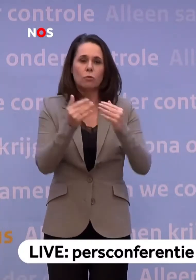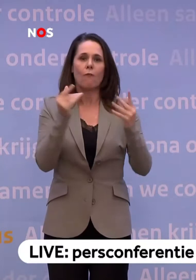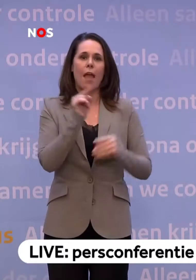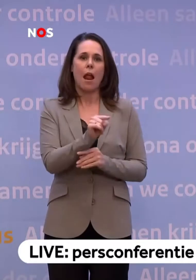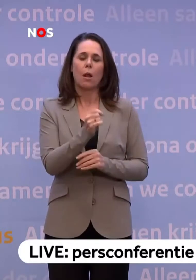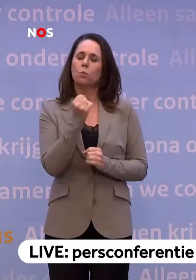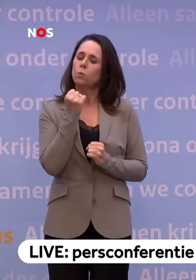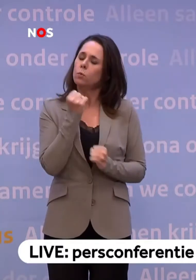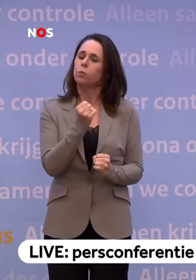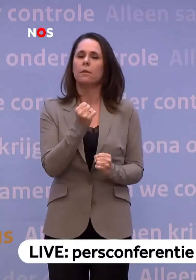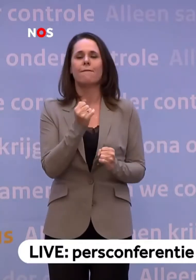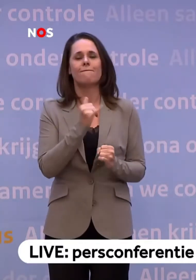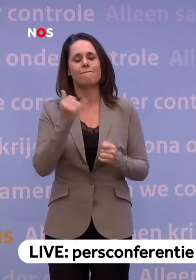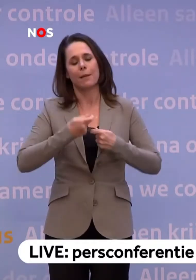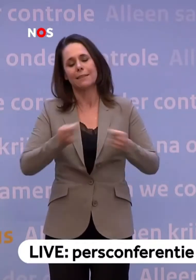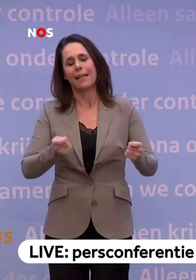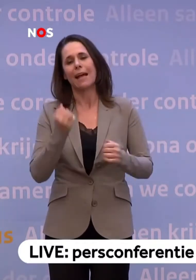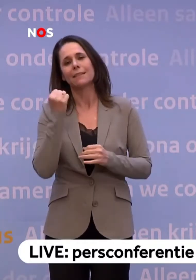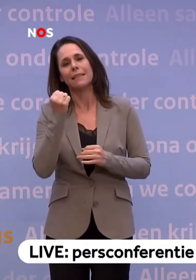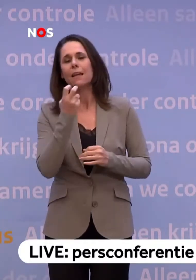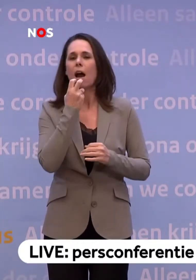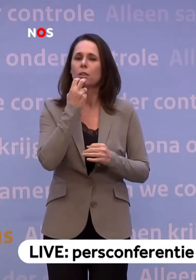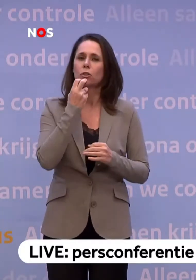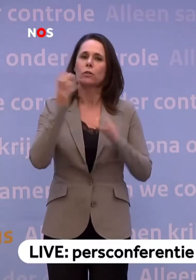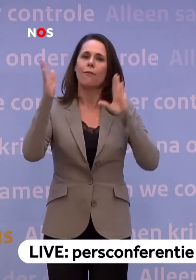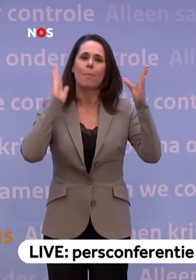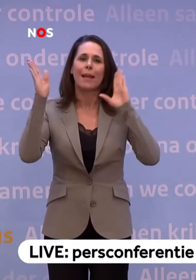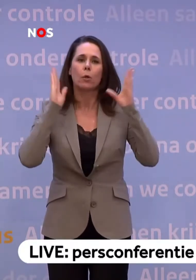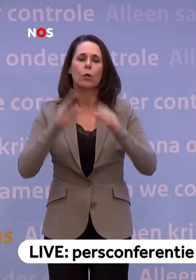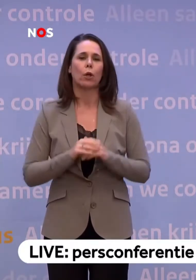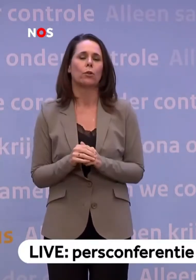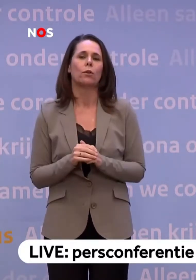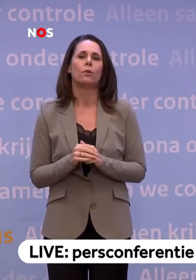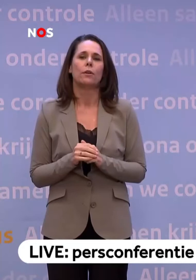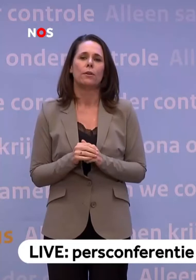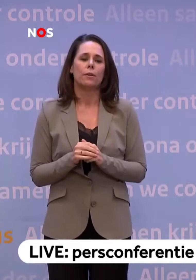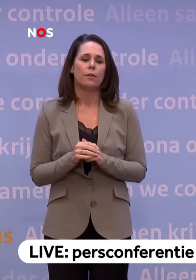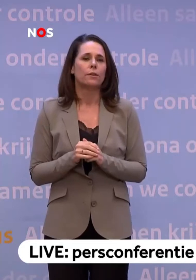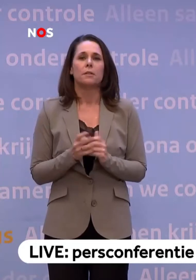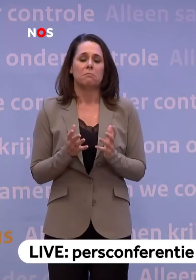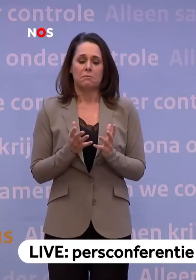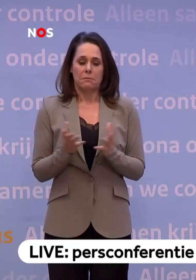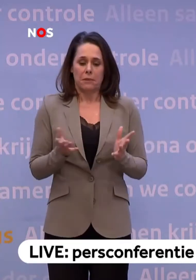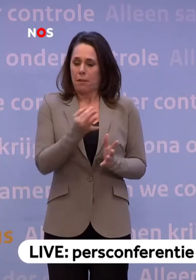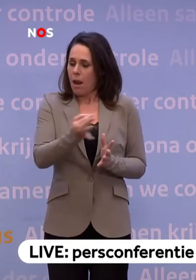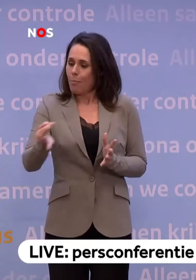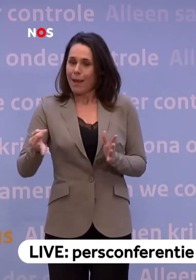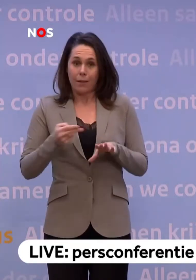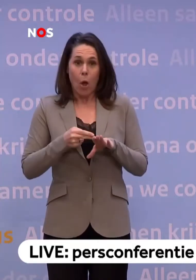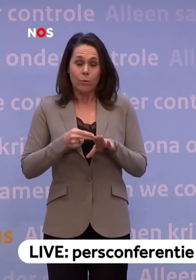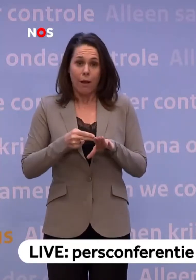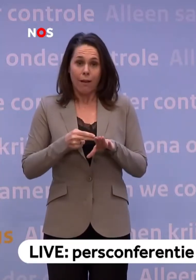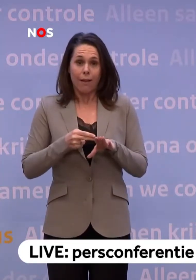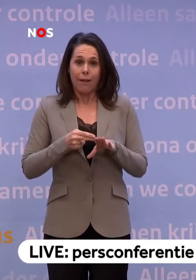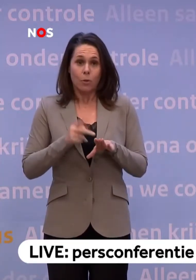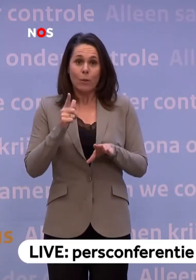prestatie van wereldformaat van alle artsen en verpleegkundigen. Niet al die plekken hebben we nu al nodig. Gelukkig